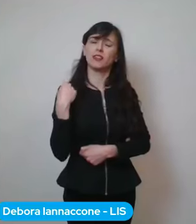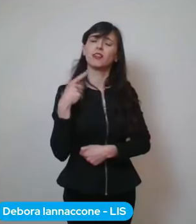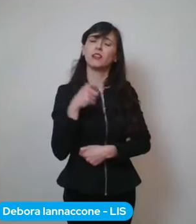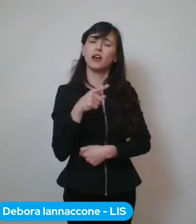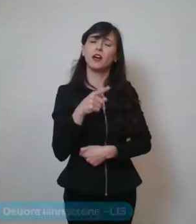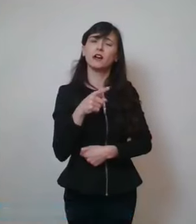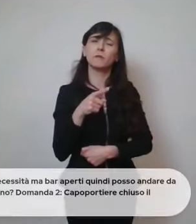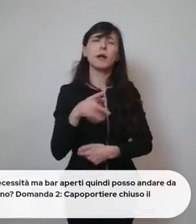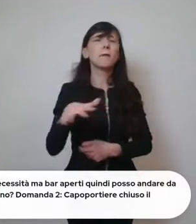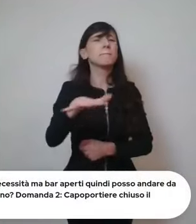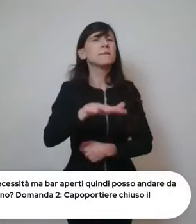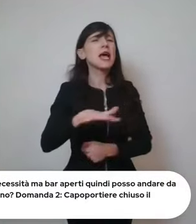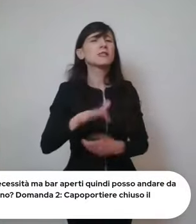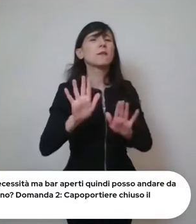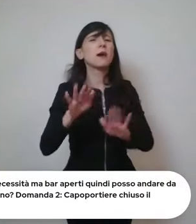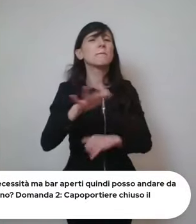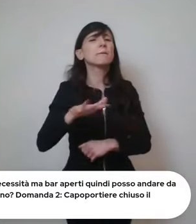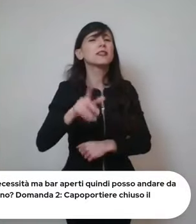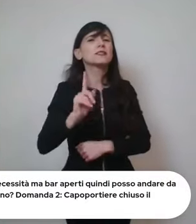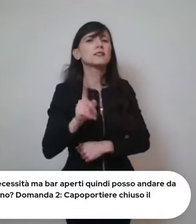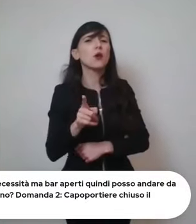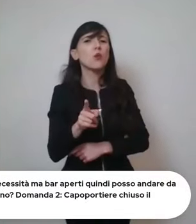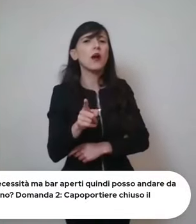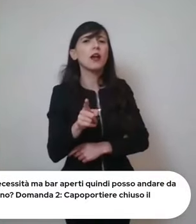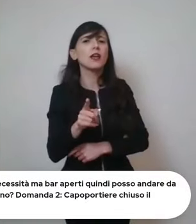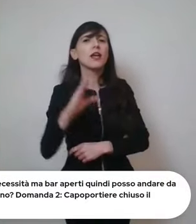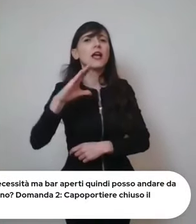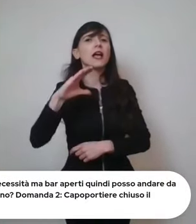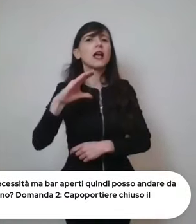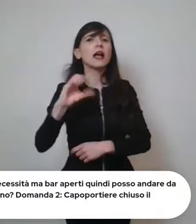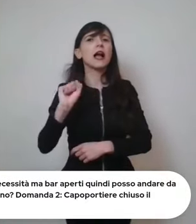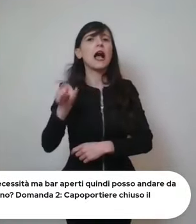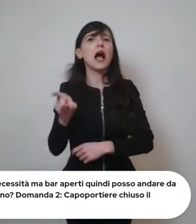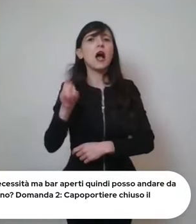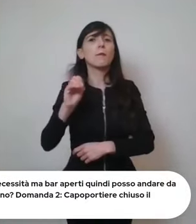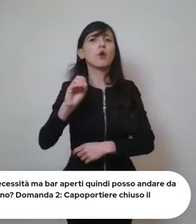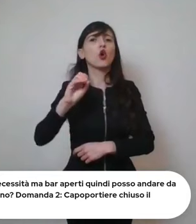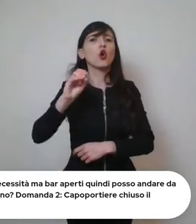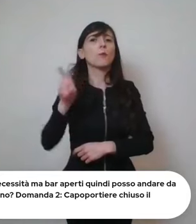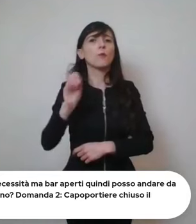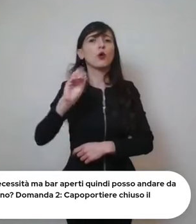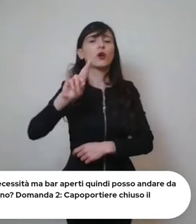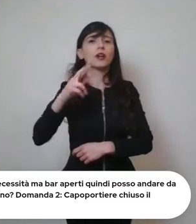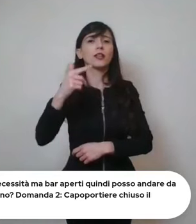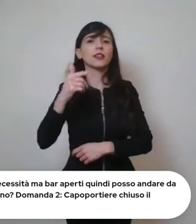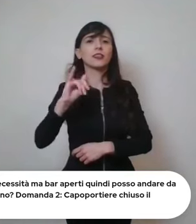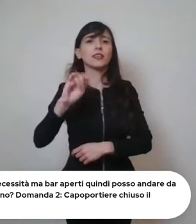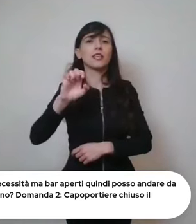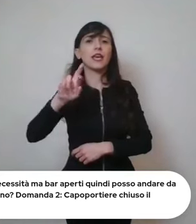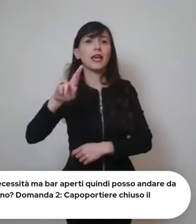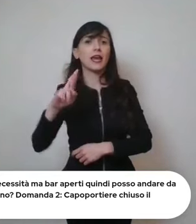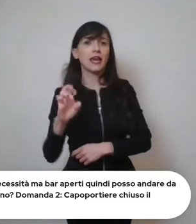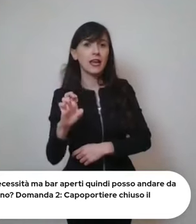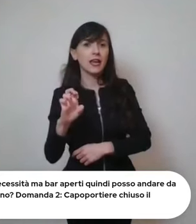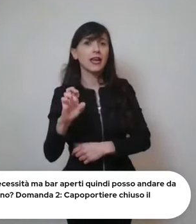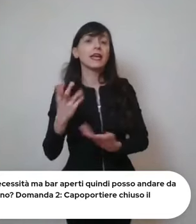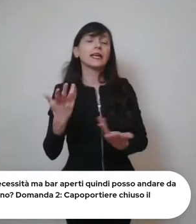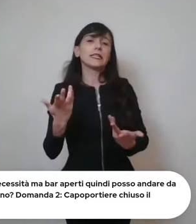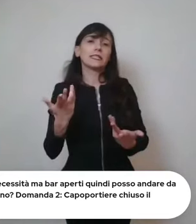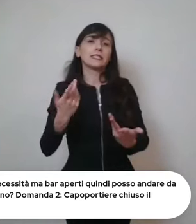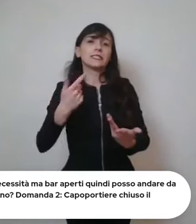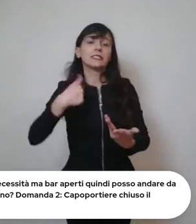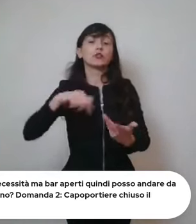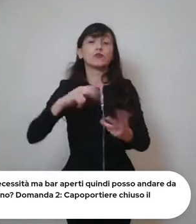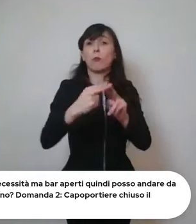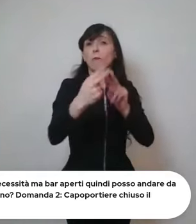piazza perché rispetto al capoportiere noi eh che vorremmo chiuso il pontiere e la piazza ehm noi chiudiamo